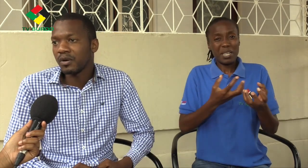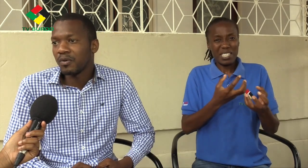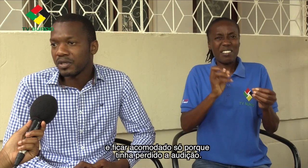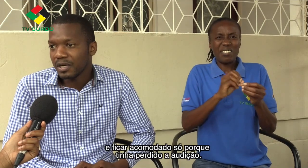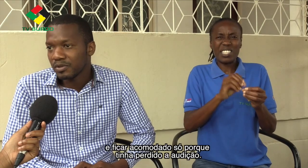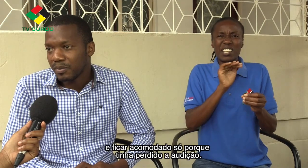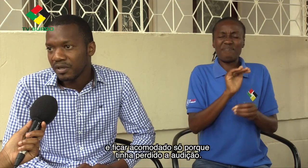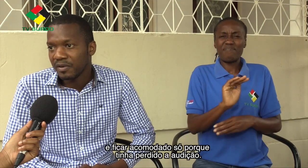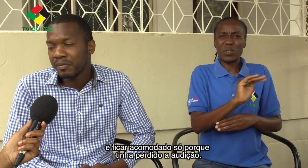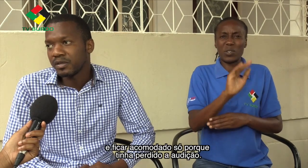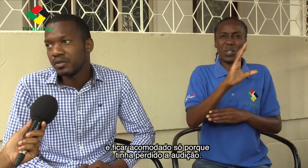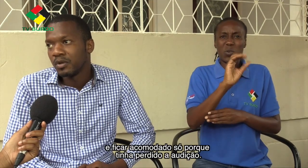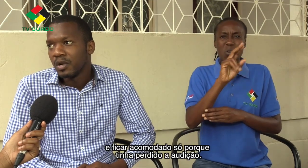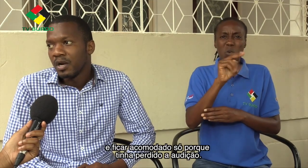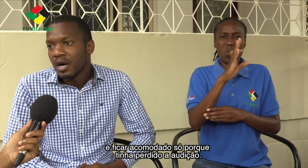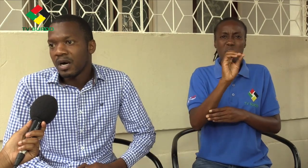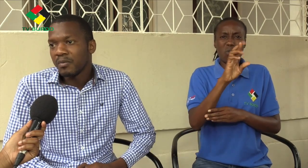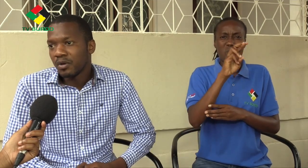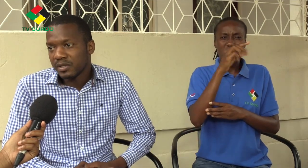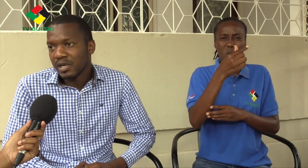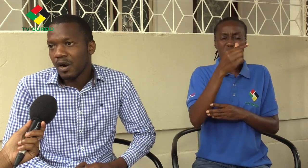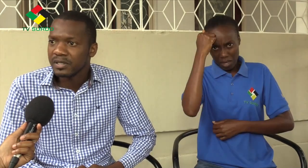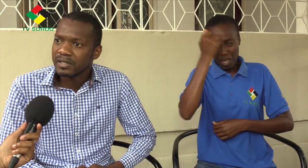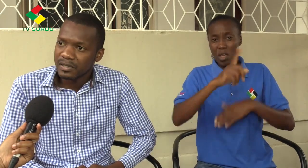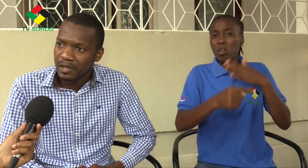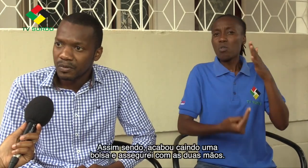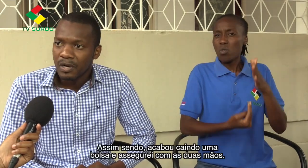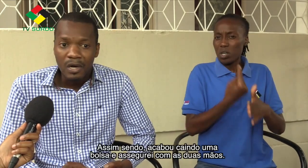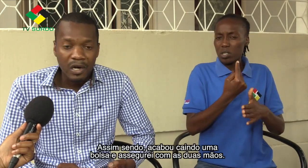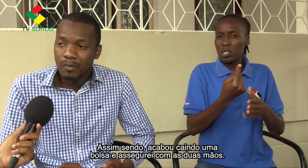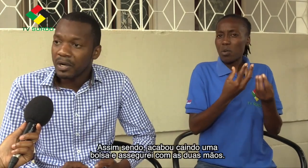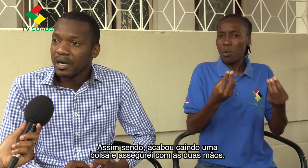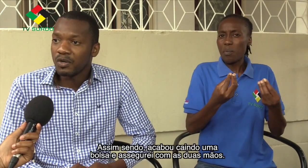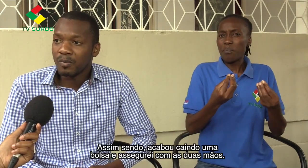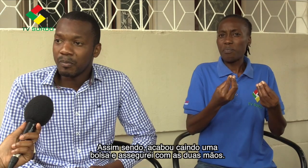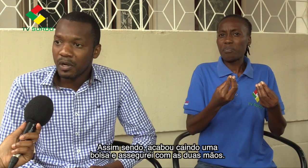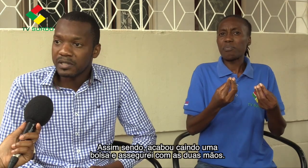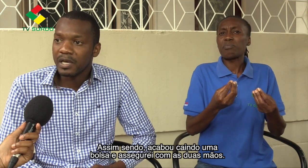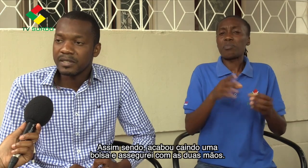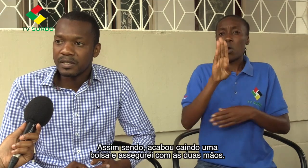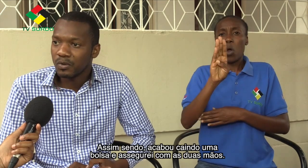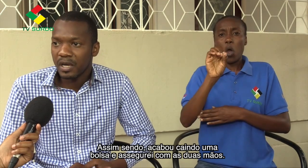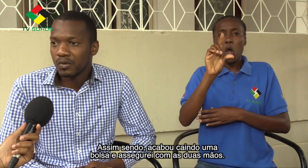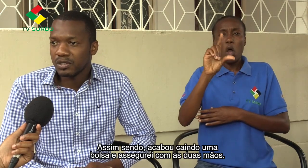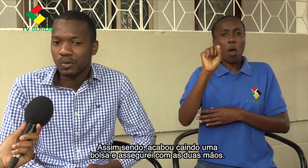acomodar-me sobre o que havia perdido. A minha audição, assim sendo, acabou caindo uma bolsa e a segurei com as duas